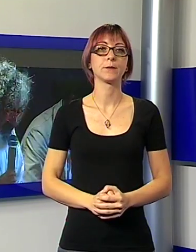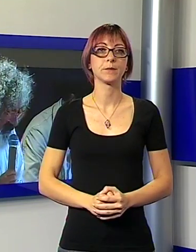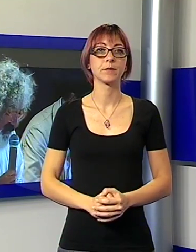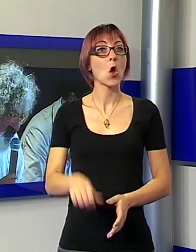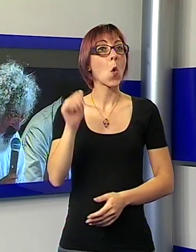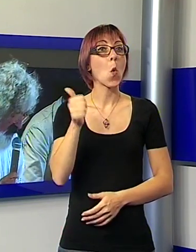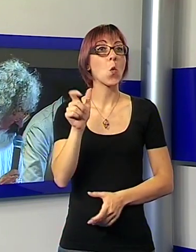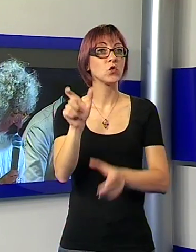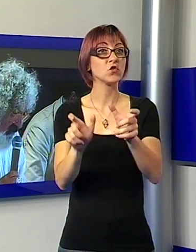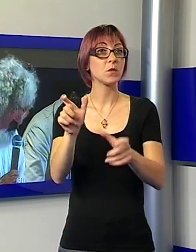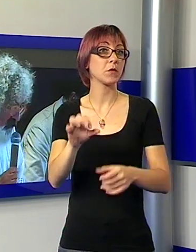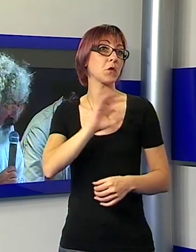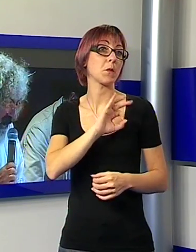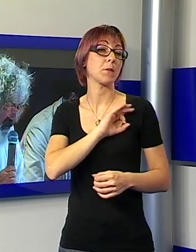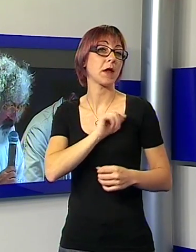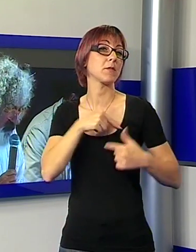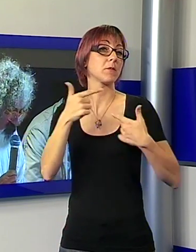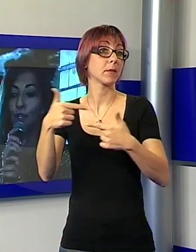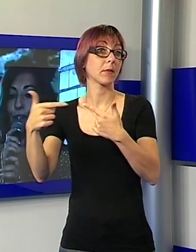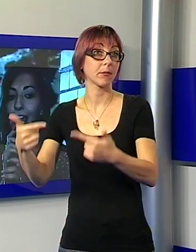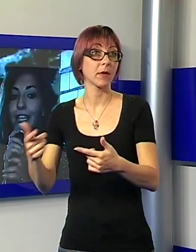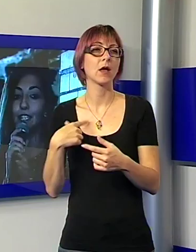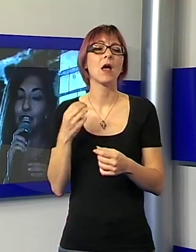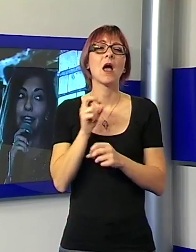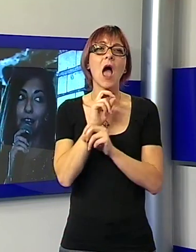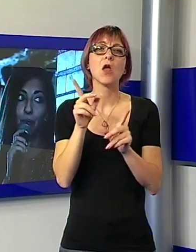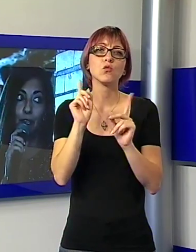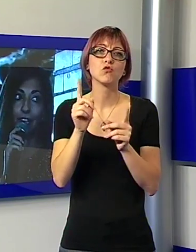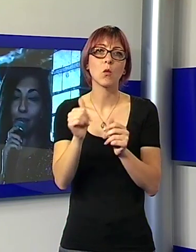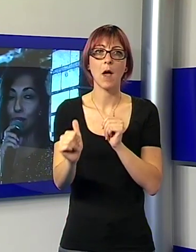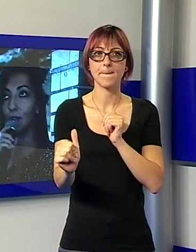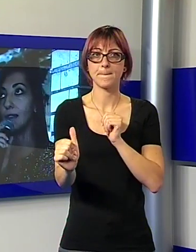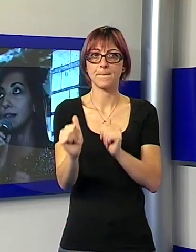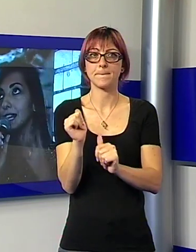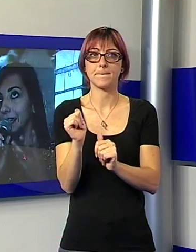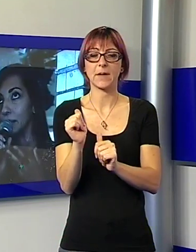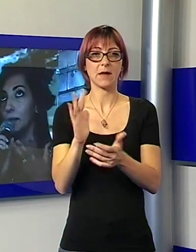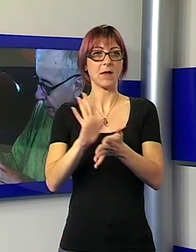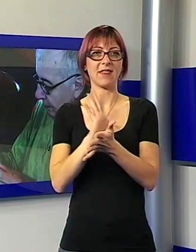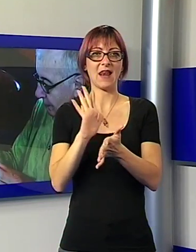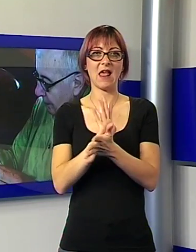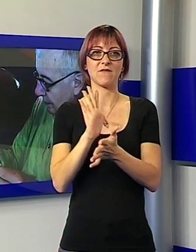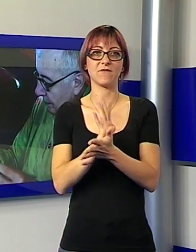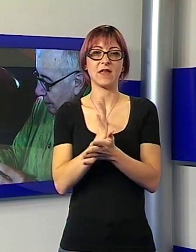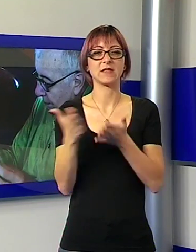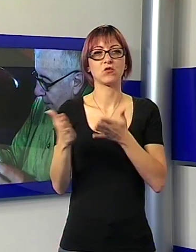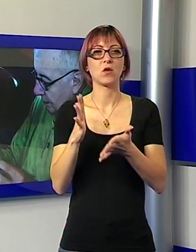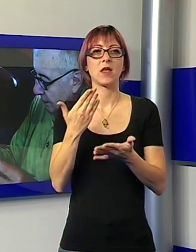premiati che, come da tradizione, sono stati annunciati in anteprima, a poche ore dalla cerimonia, nel corso della conferenza stampa